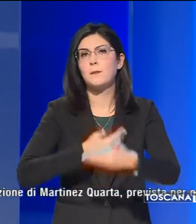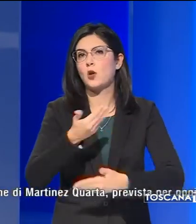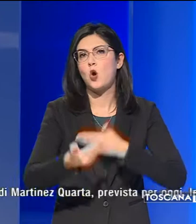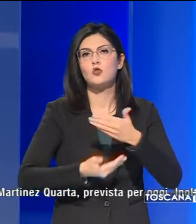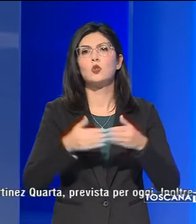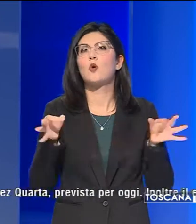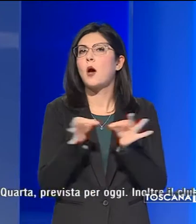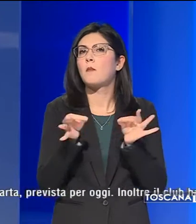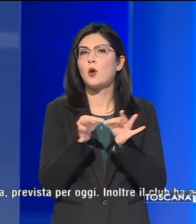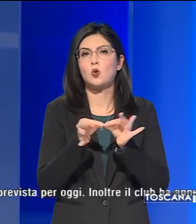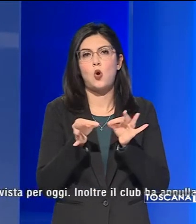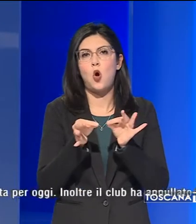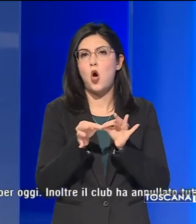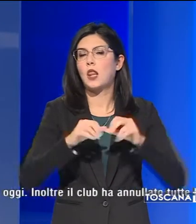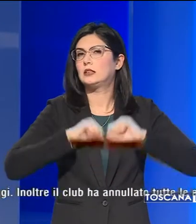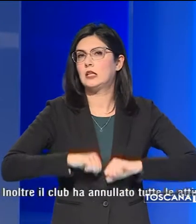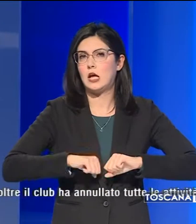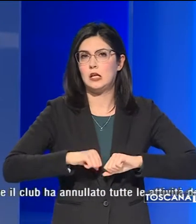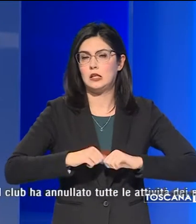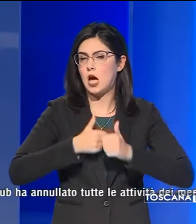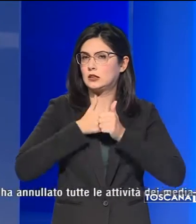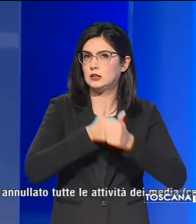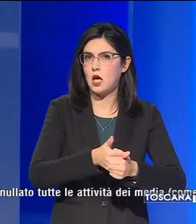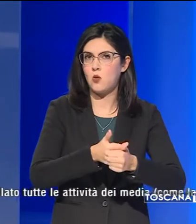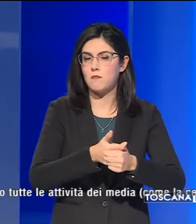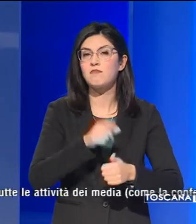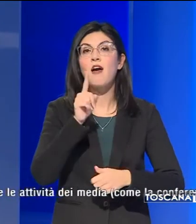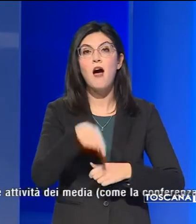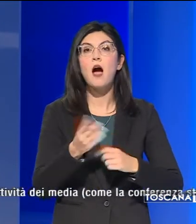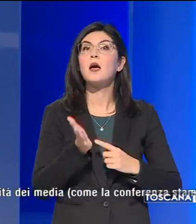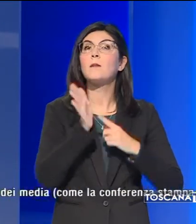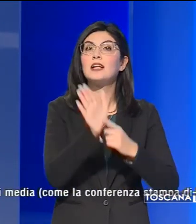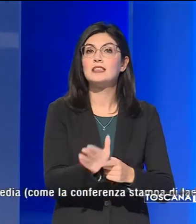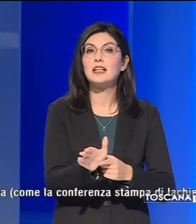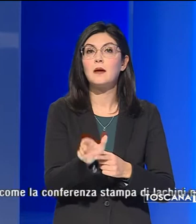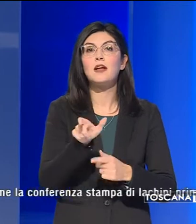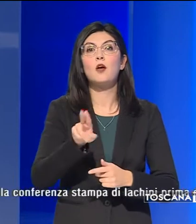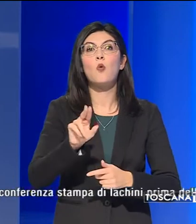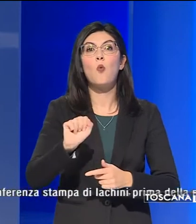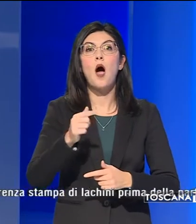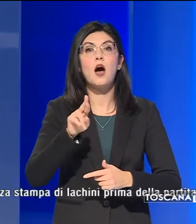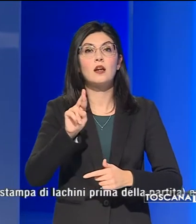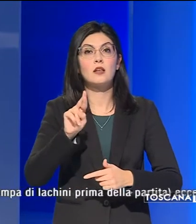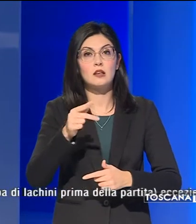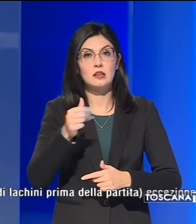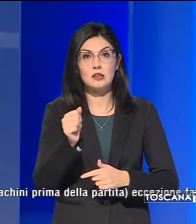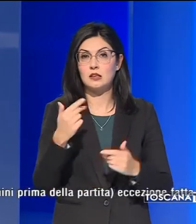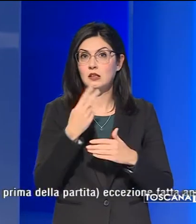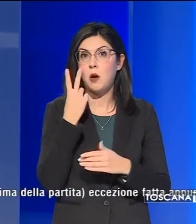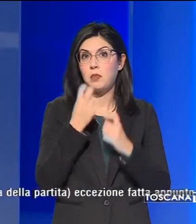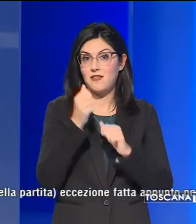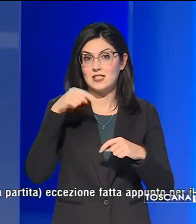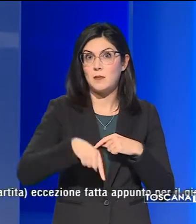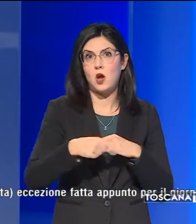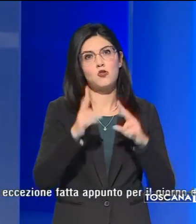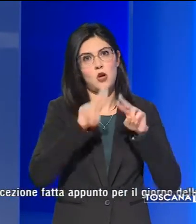protocolli sanitari. Annullata anche la presentazione di Martina e Squarta prevista per oggi. Inoltre il club